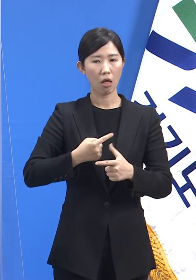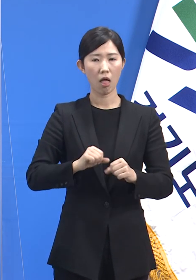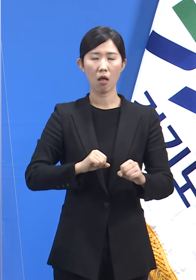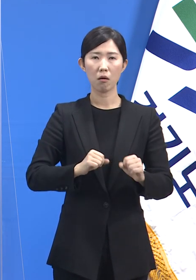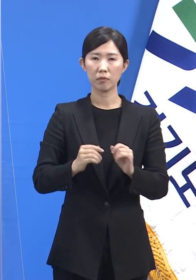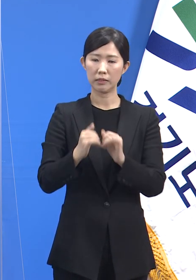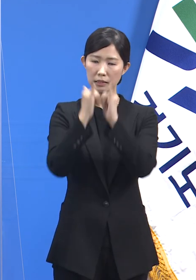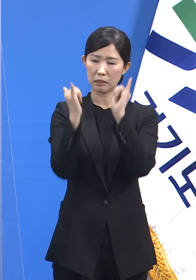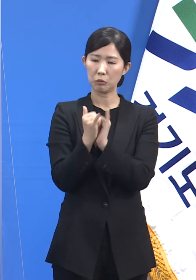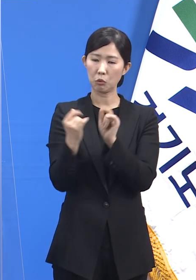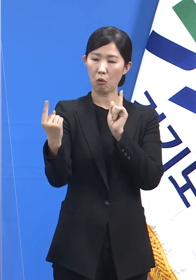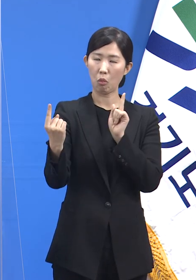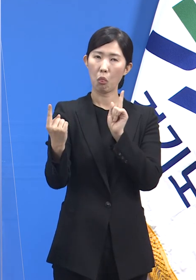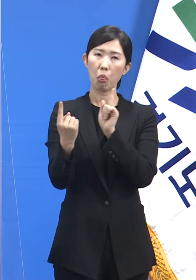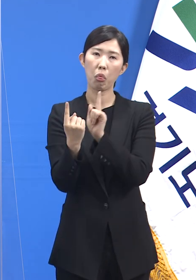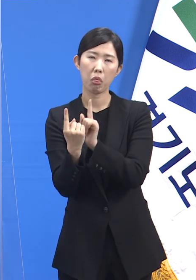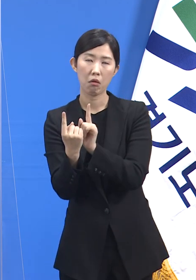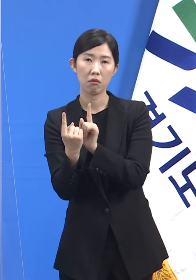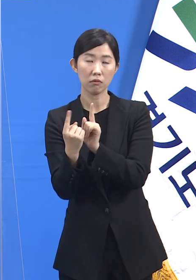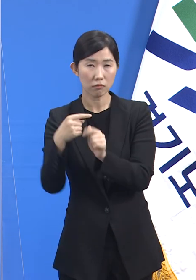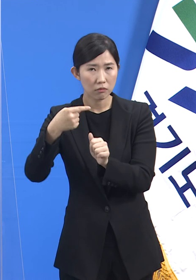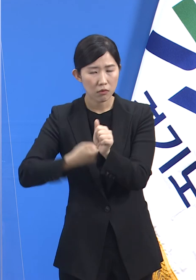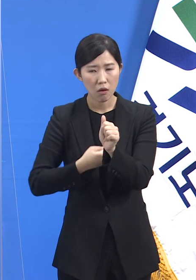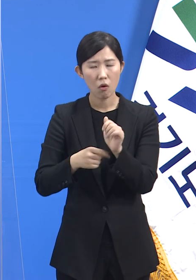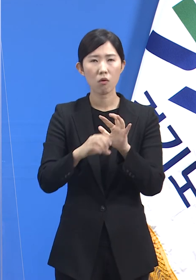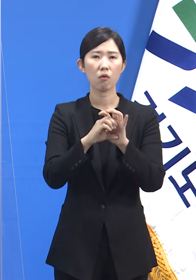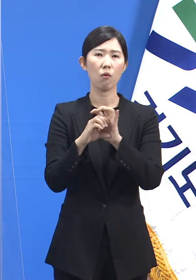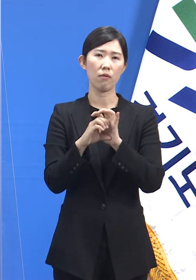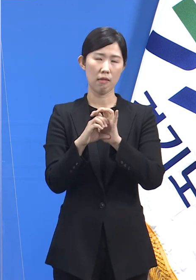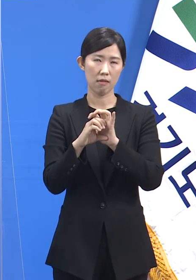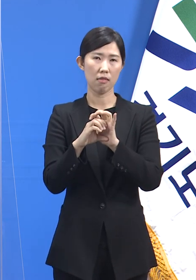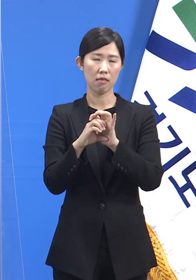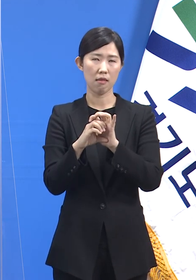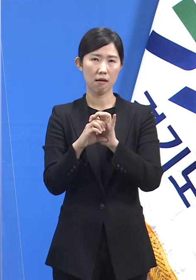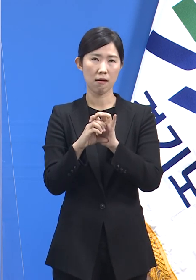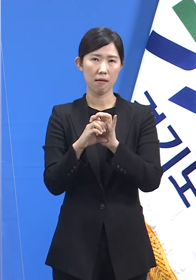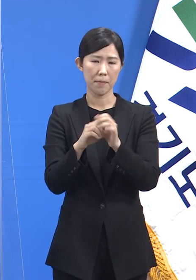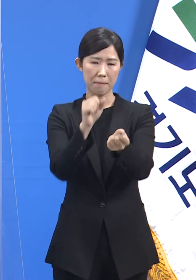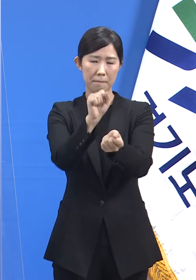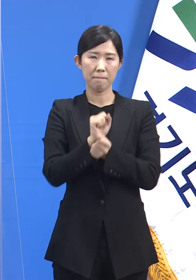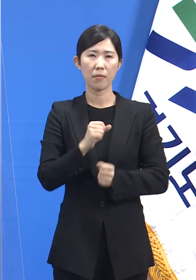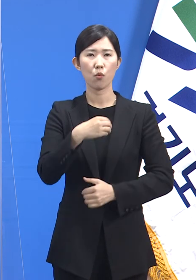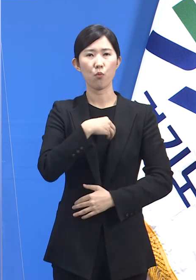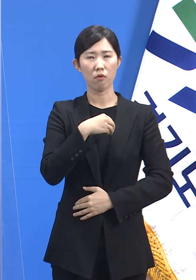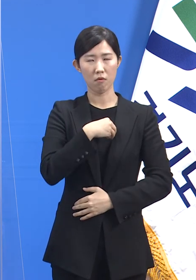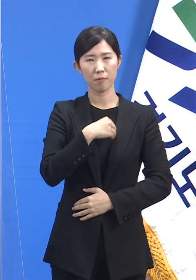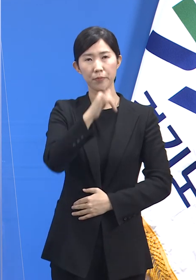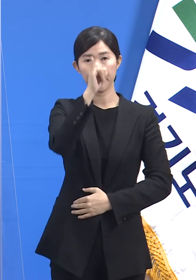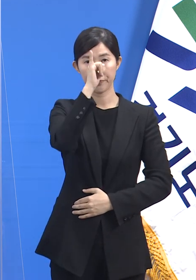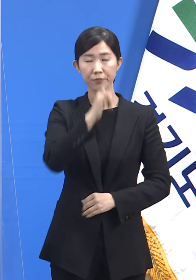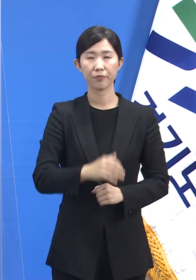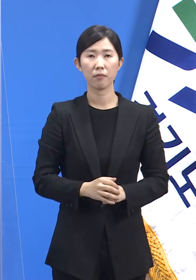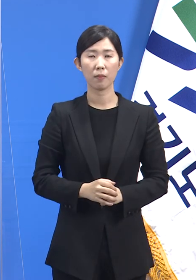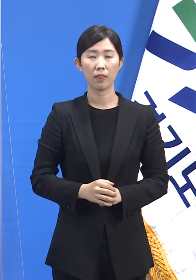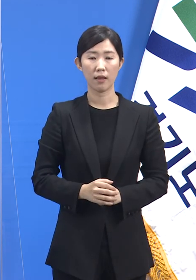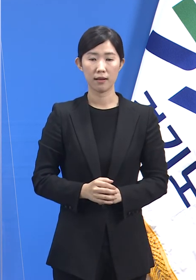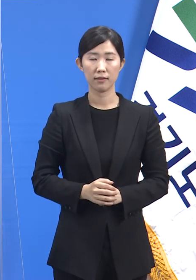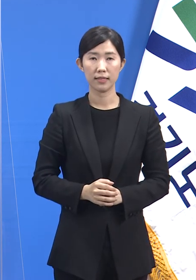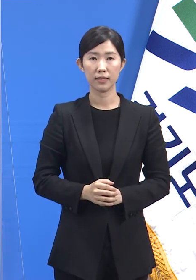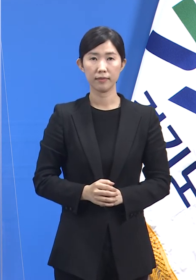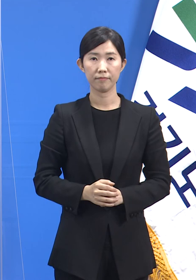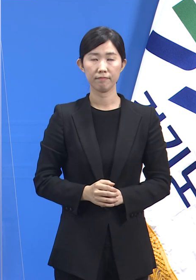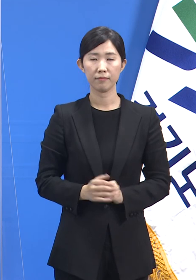어김없이 코로나19 감염은 그 공간을 침입할 것입니다. 공동체를 보호하기 위해